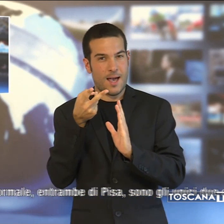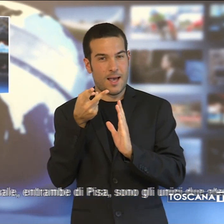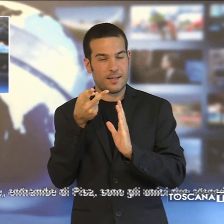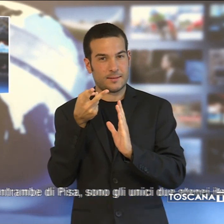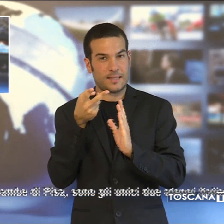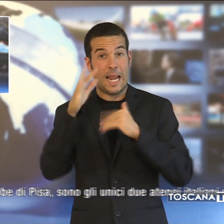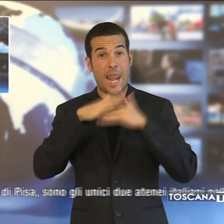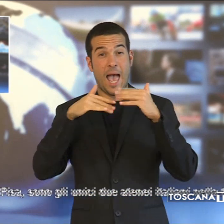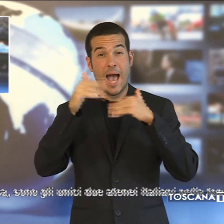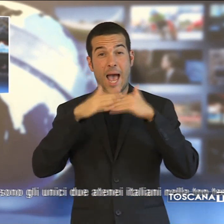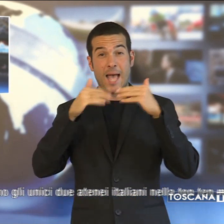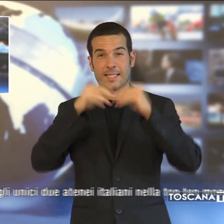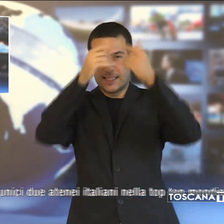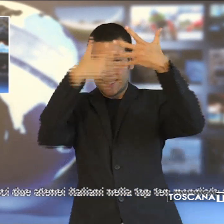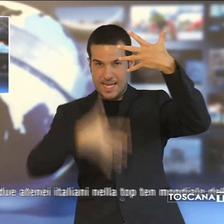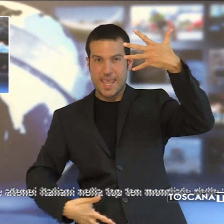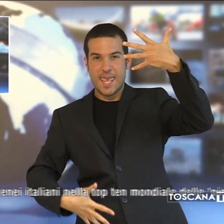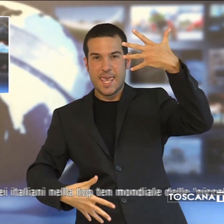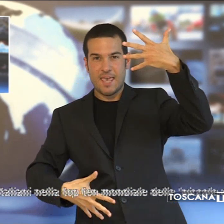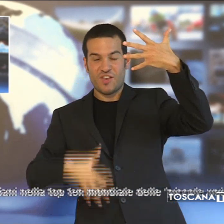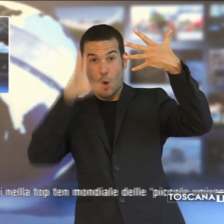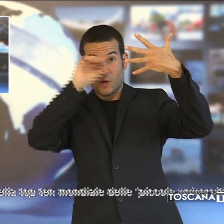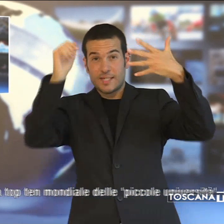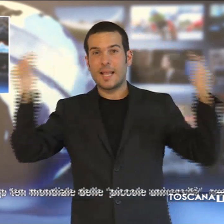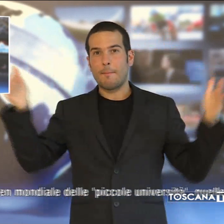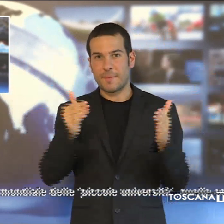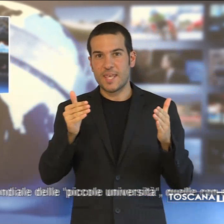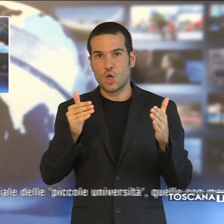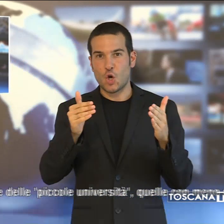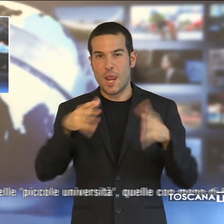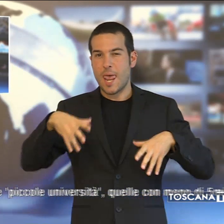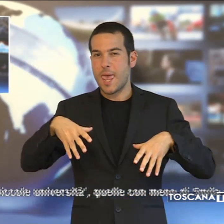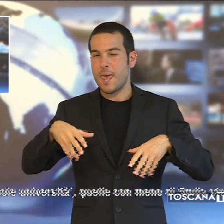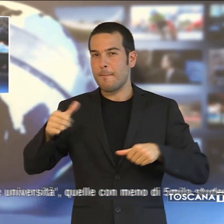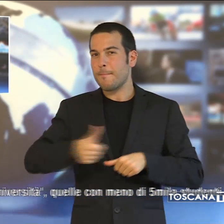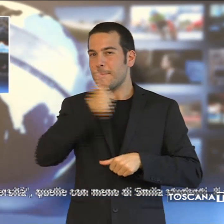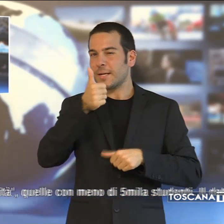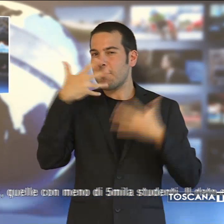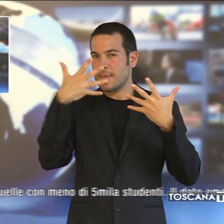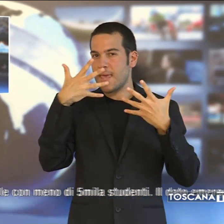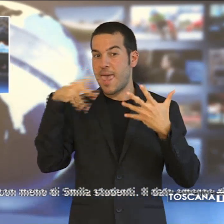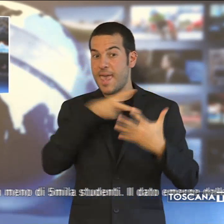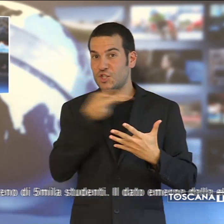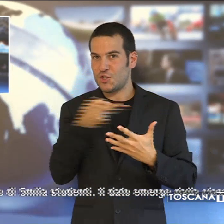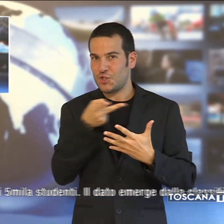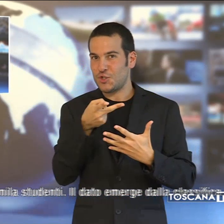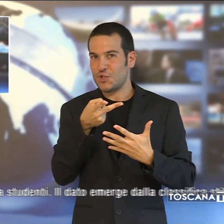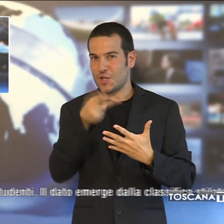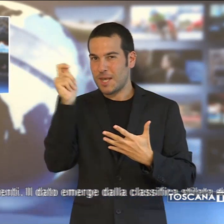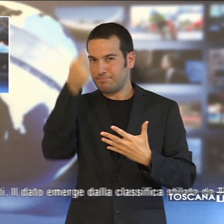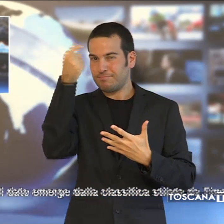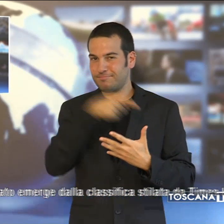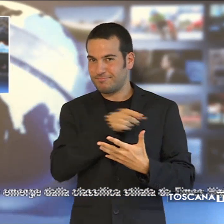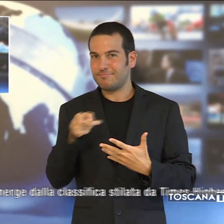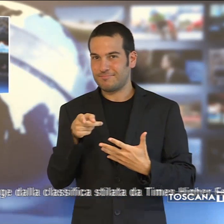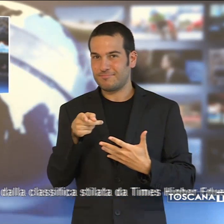ten mondiale delle piccole università, quelle con meno di 5.000 studenti. Il